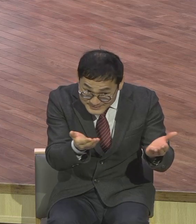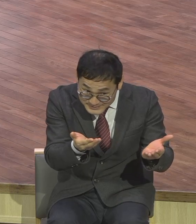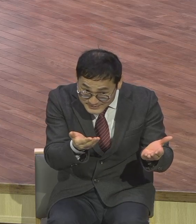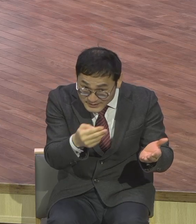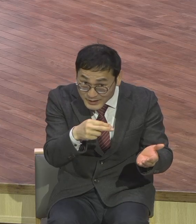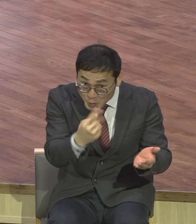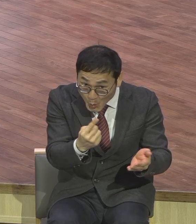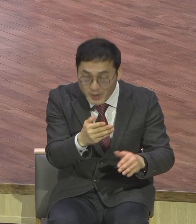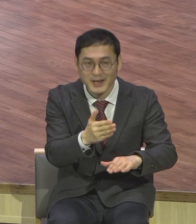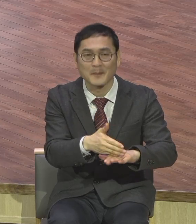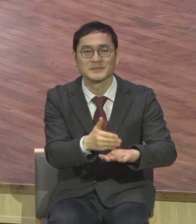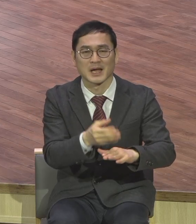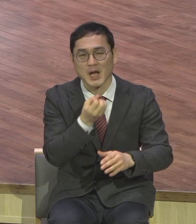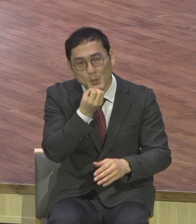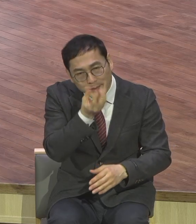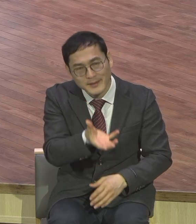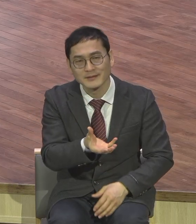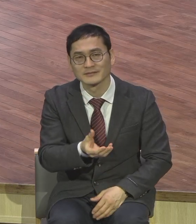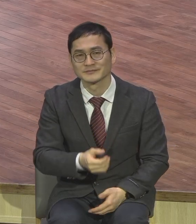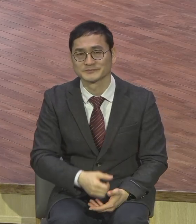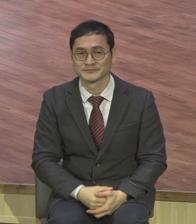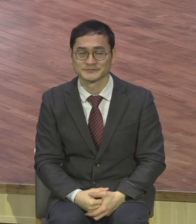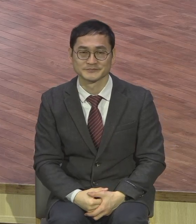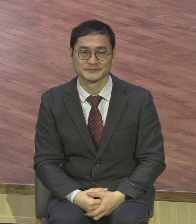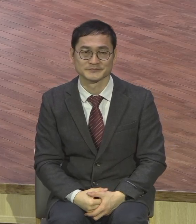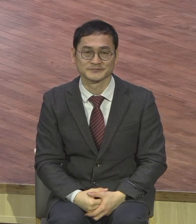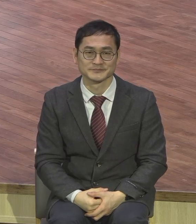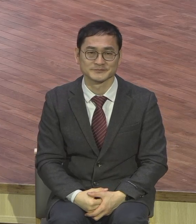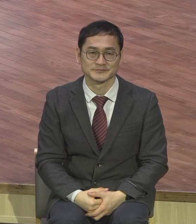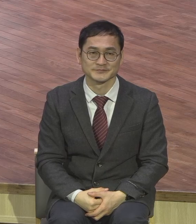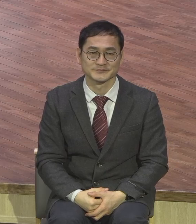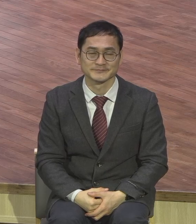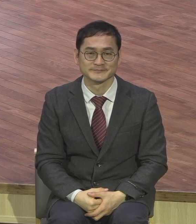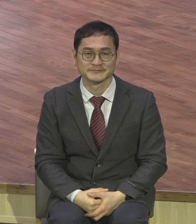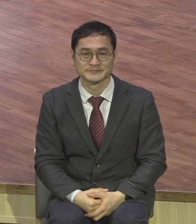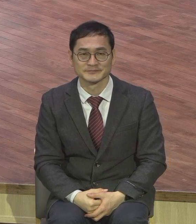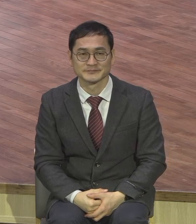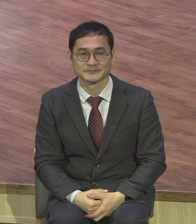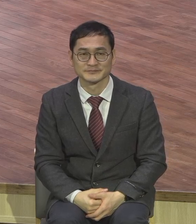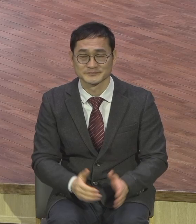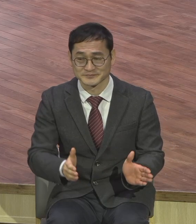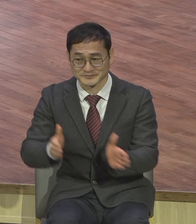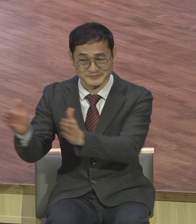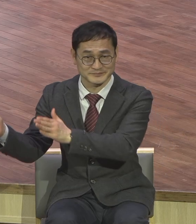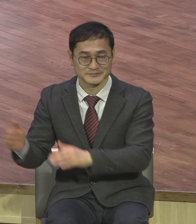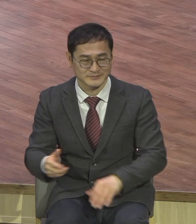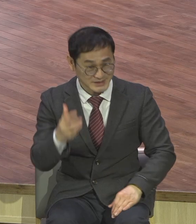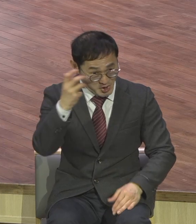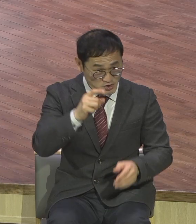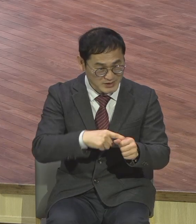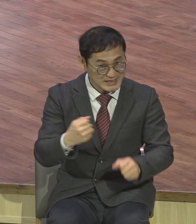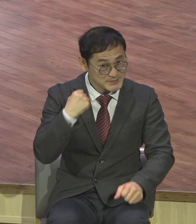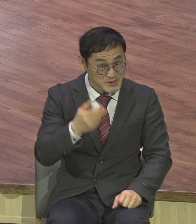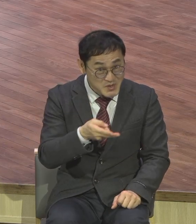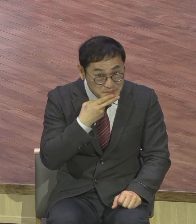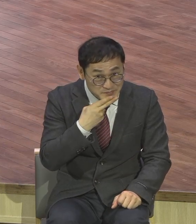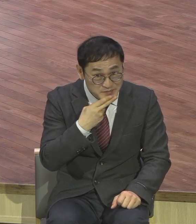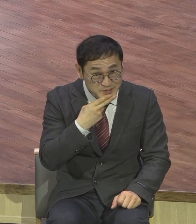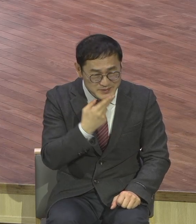영적 힘이 있는 사람 이거는 반대로 내가 영적인 힘이 없으면 조그만 일에도